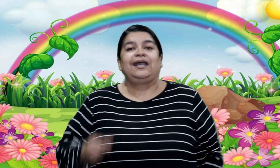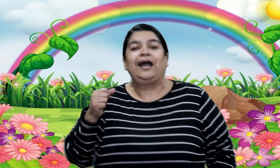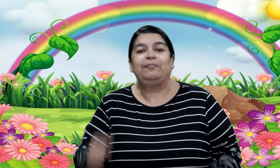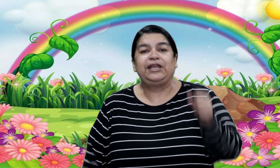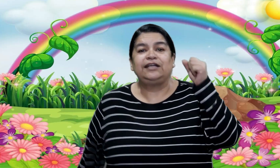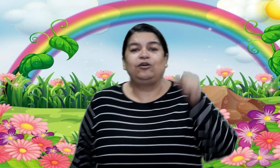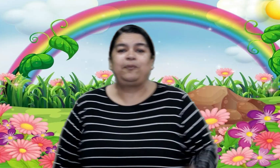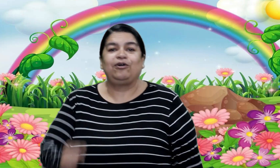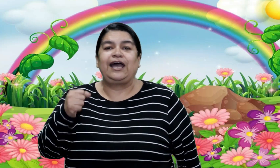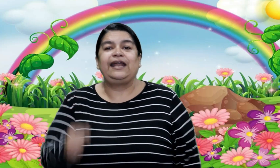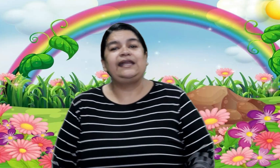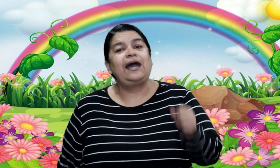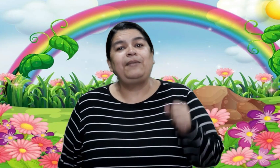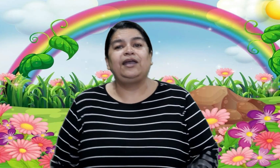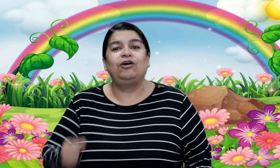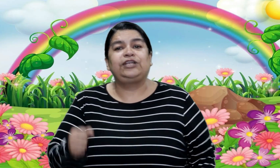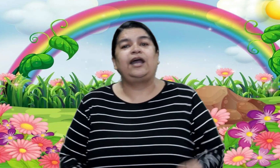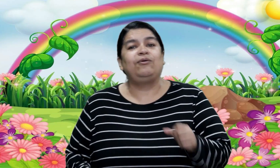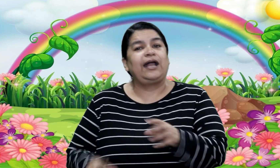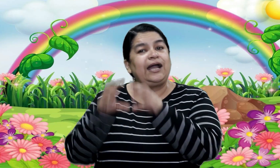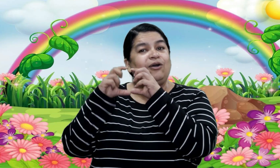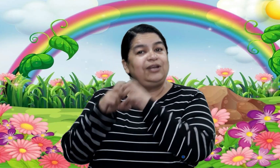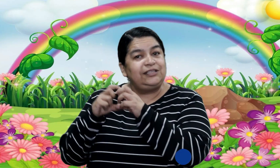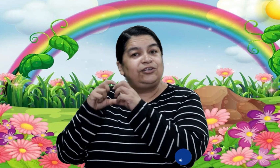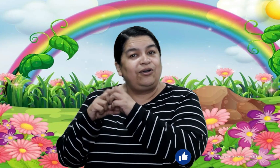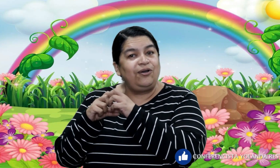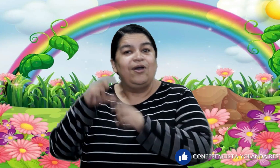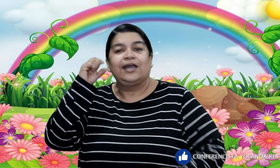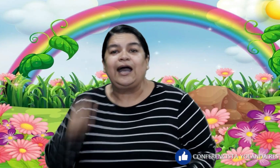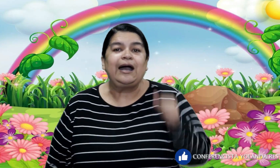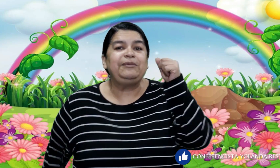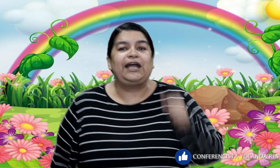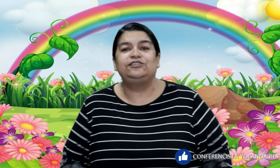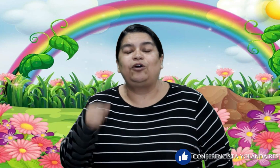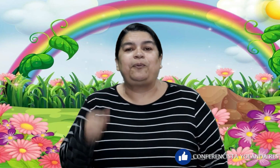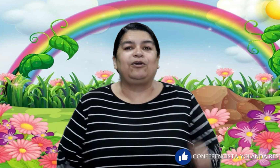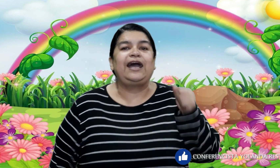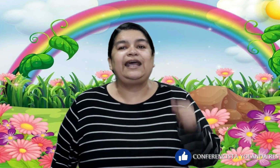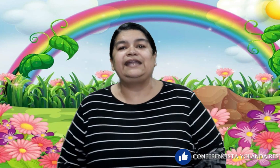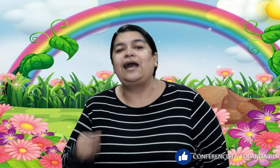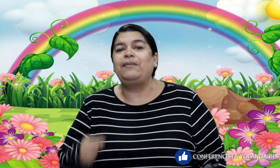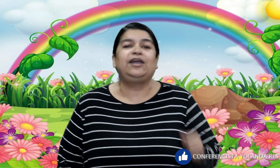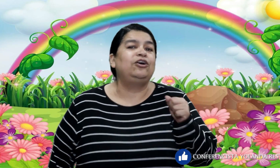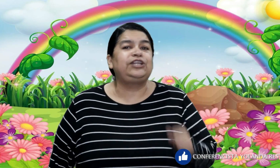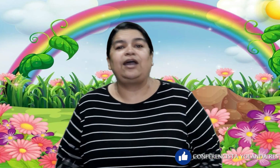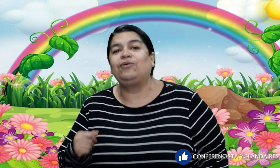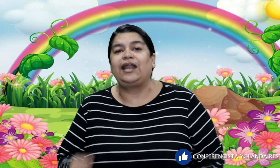Caminando por la arena me encontré un caracolito, caminando por la arena me encontré un